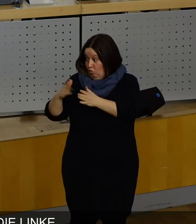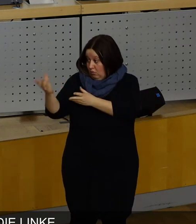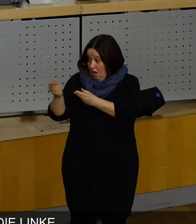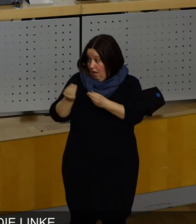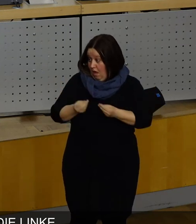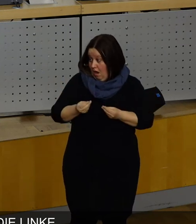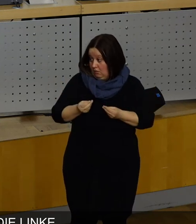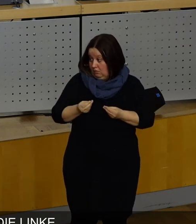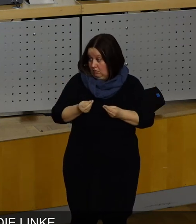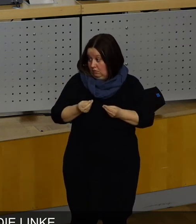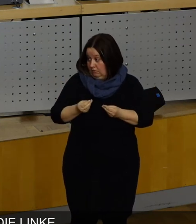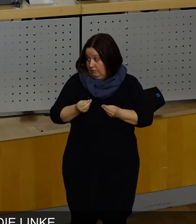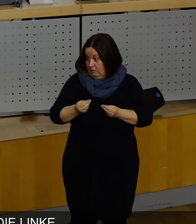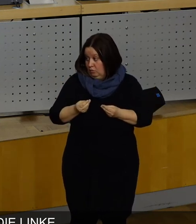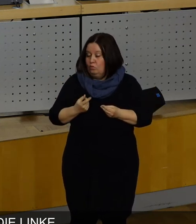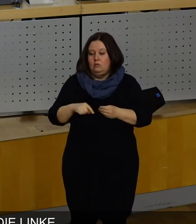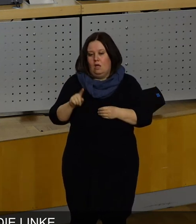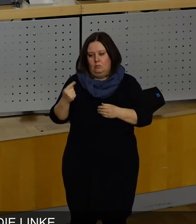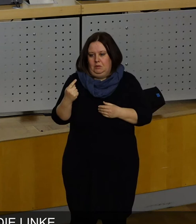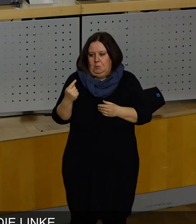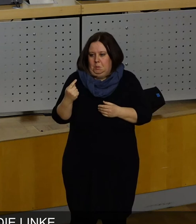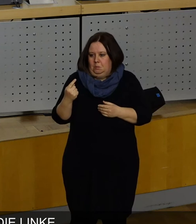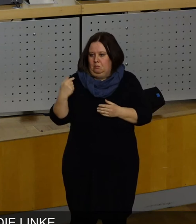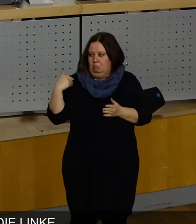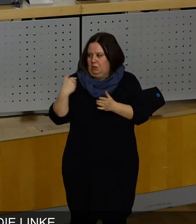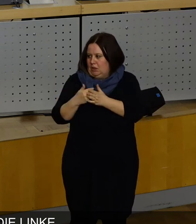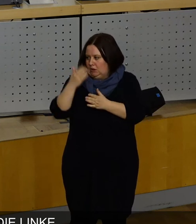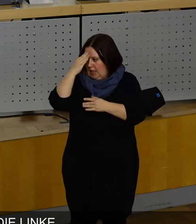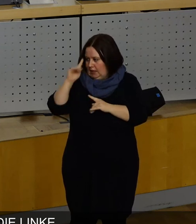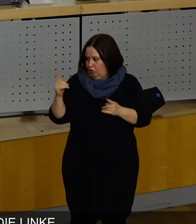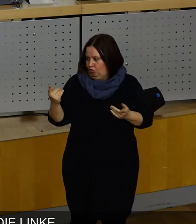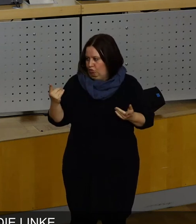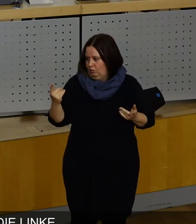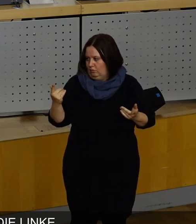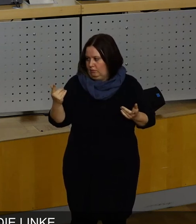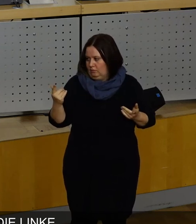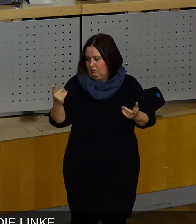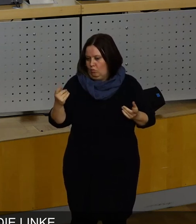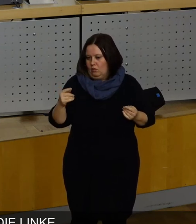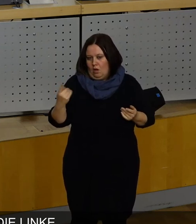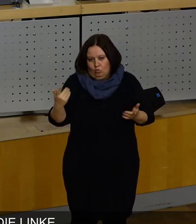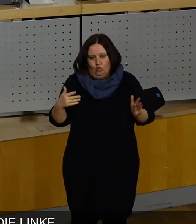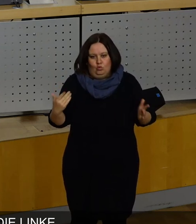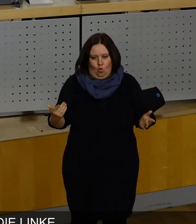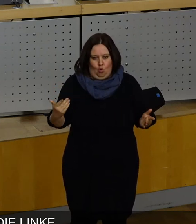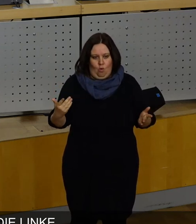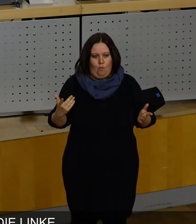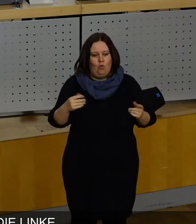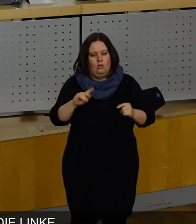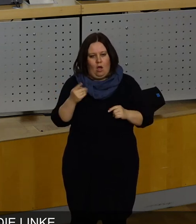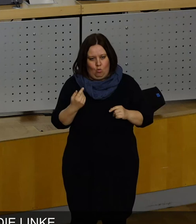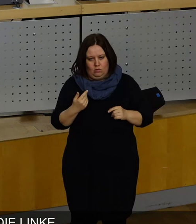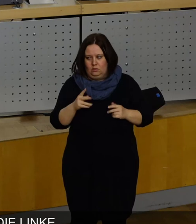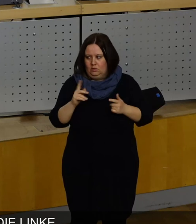eingeladen und von Ihnen kenne ich so etwas bis heute nicht. Das ist der Punkt. Das